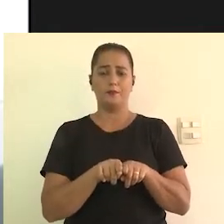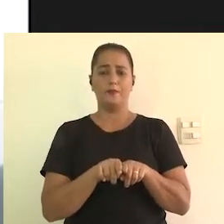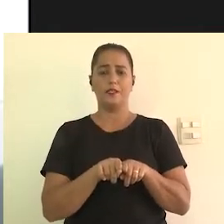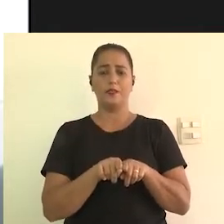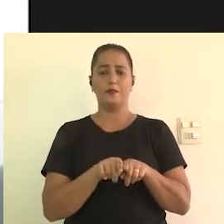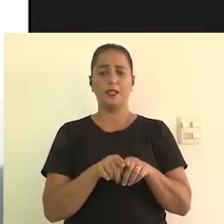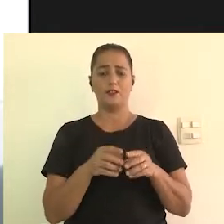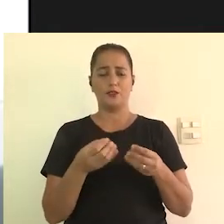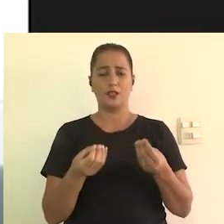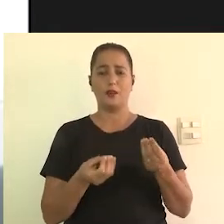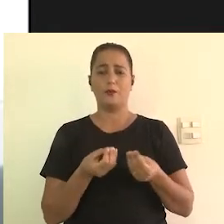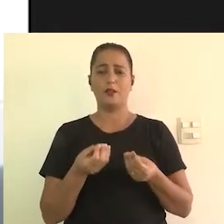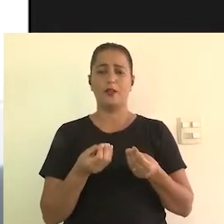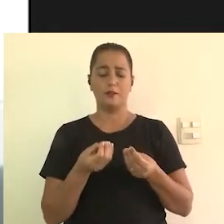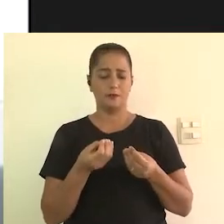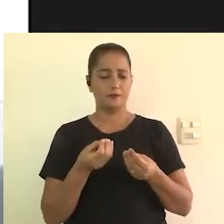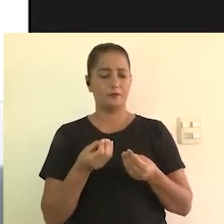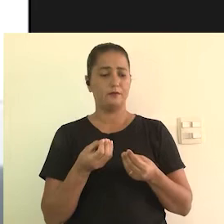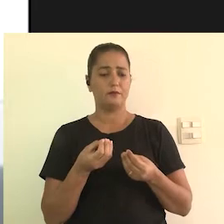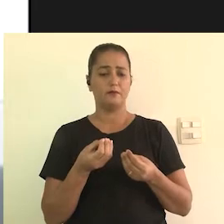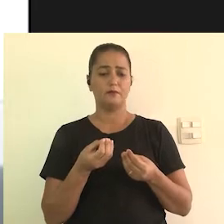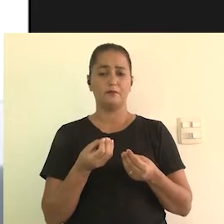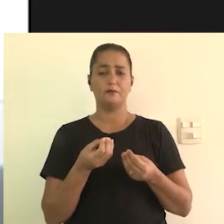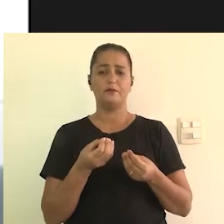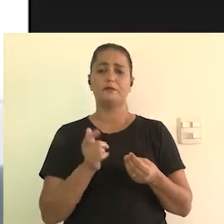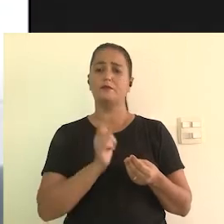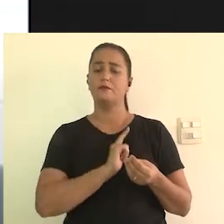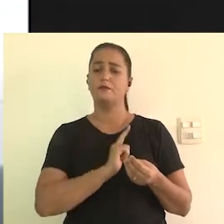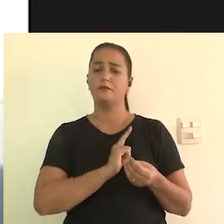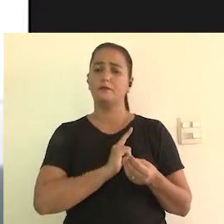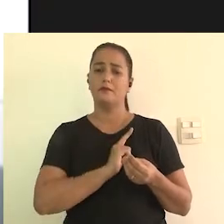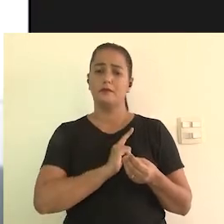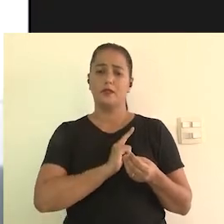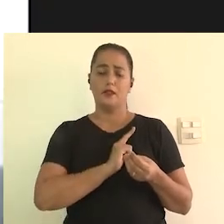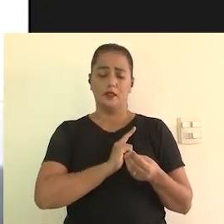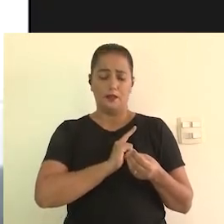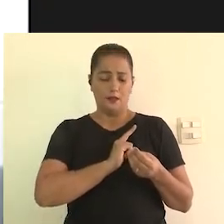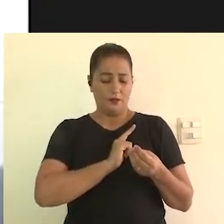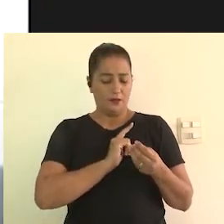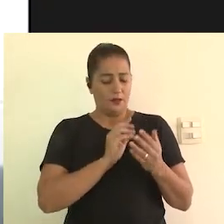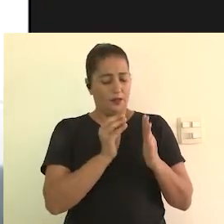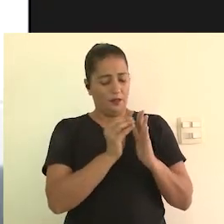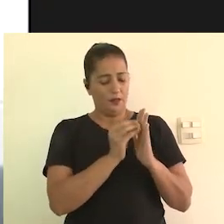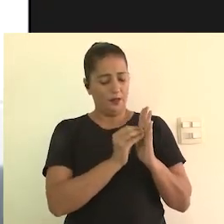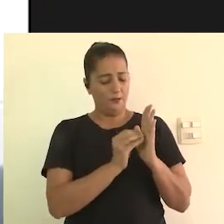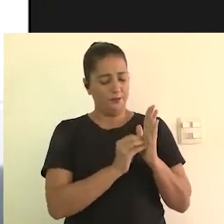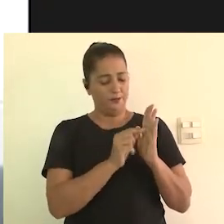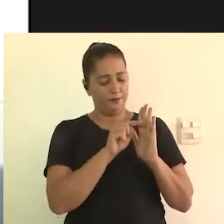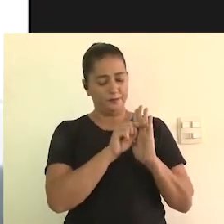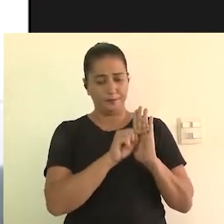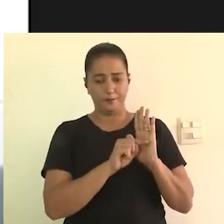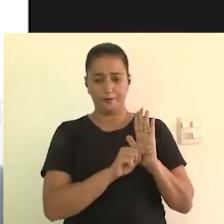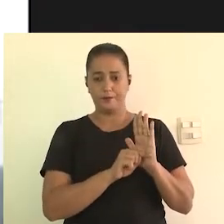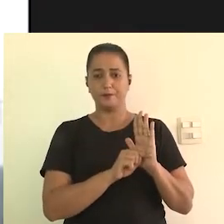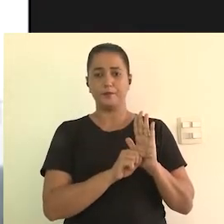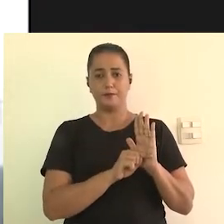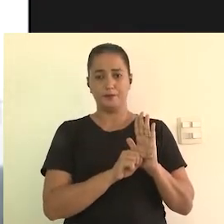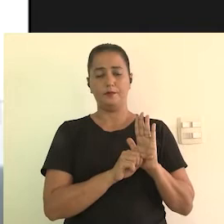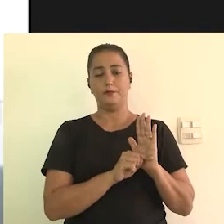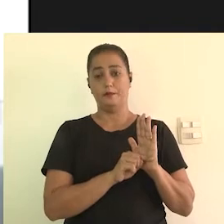audiovisual, uma imagem dinâmica, pode ser uma imagem estática, ou também pode ser um evento ao vivo.